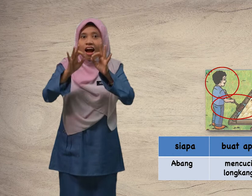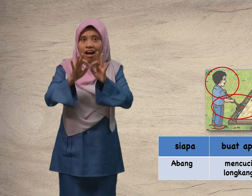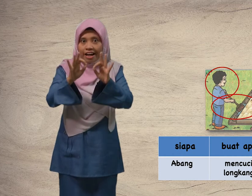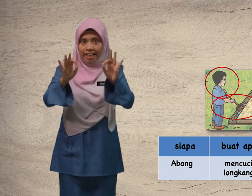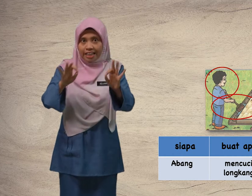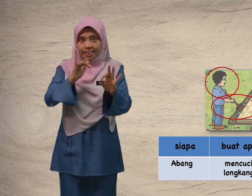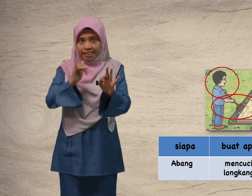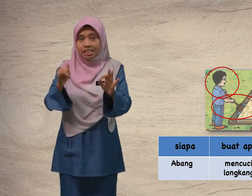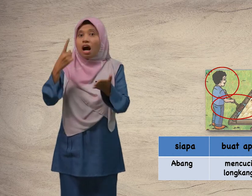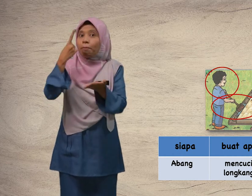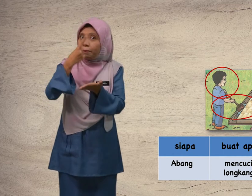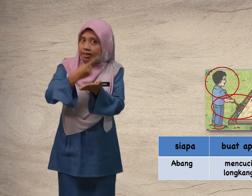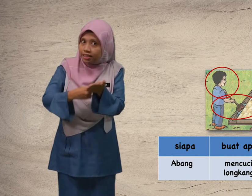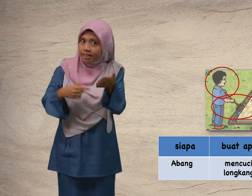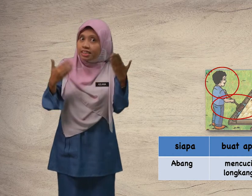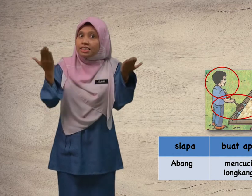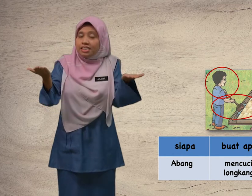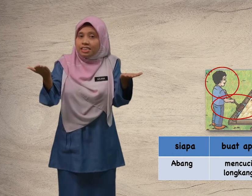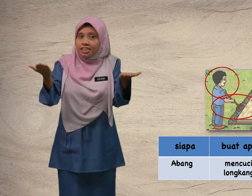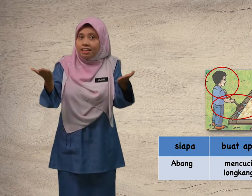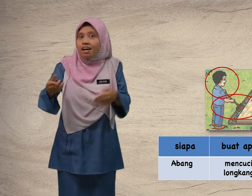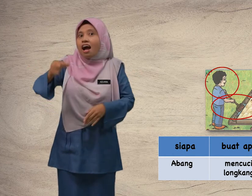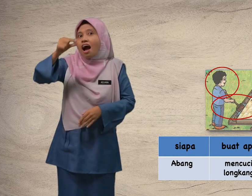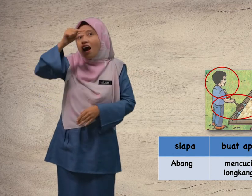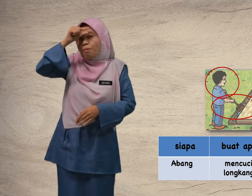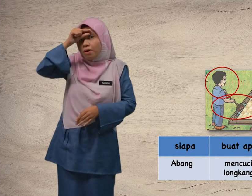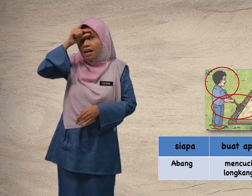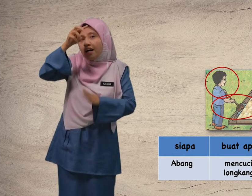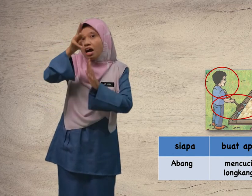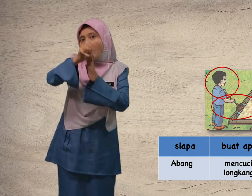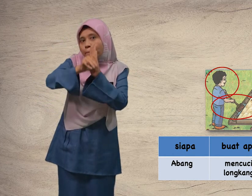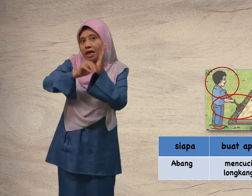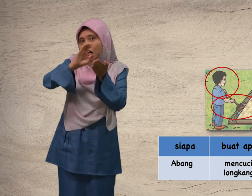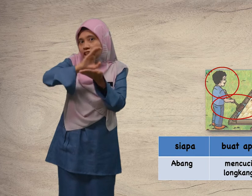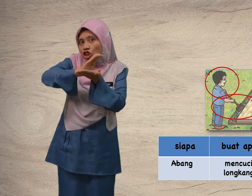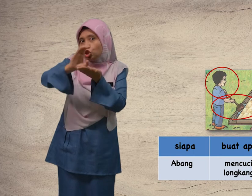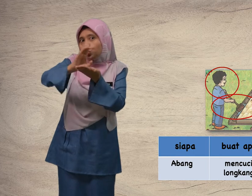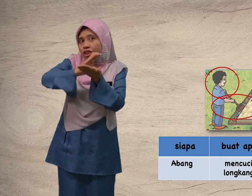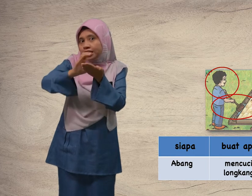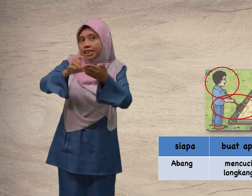ayatnya apa? Abang mencuci